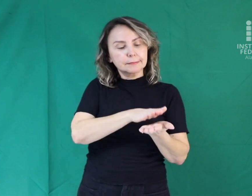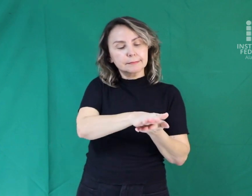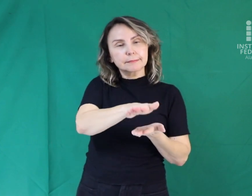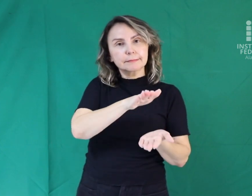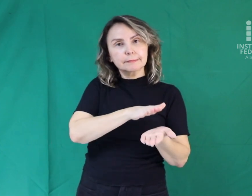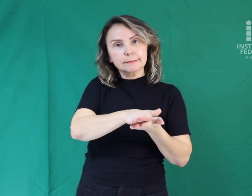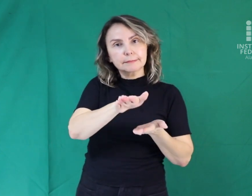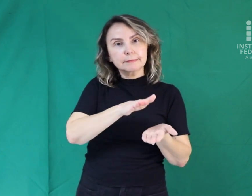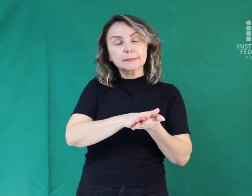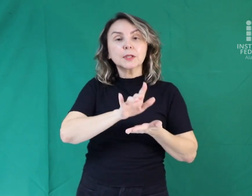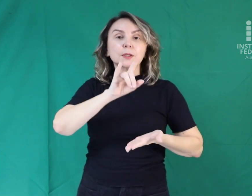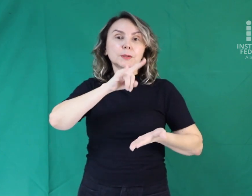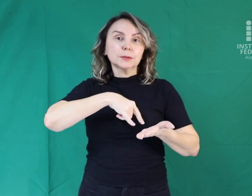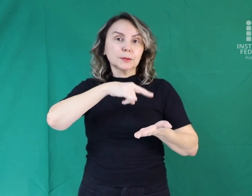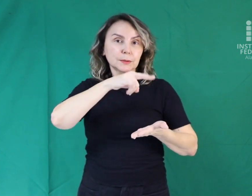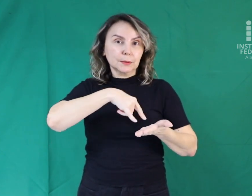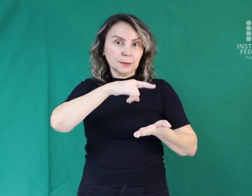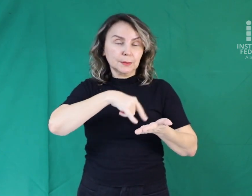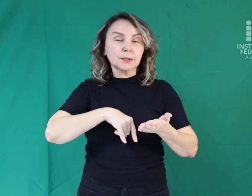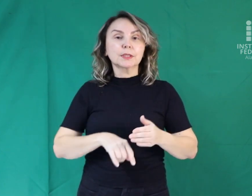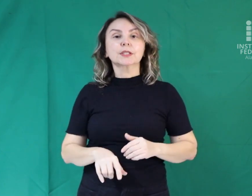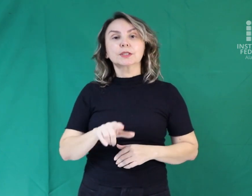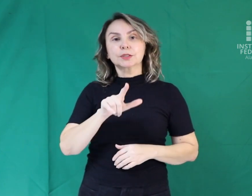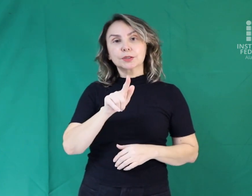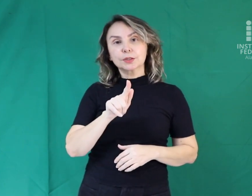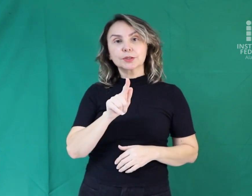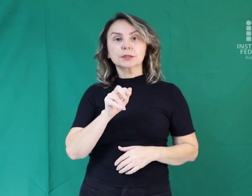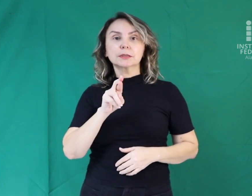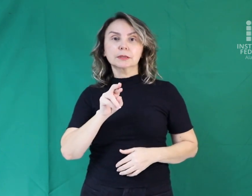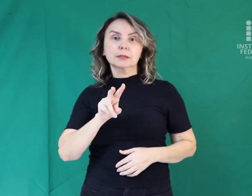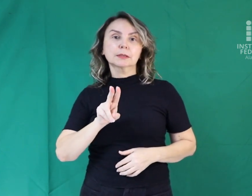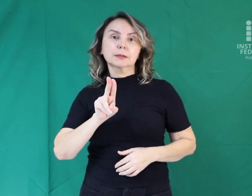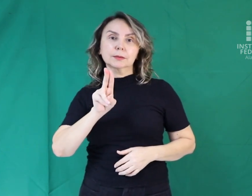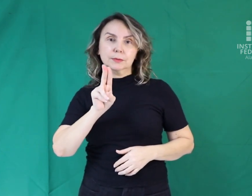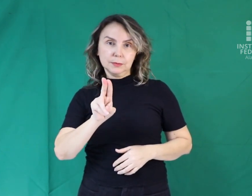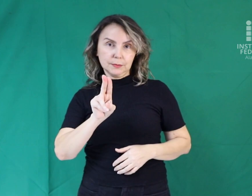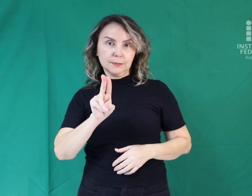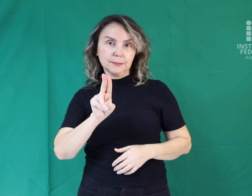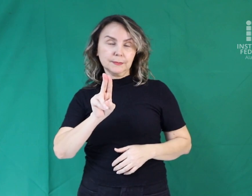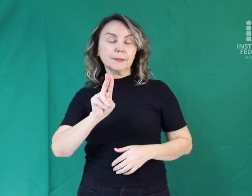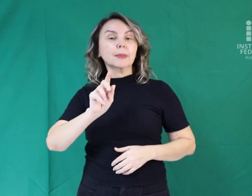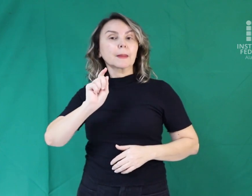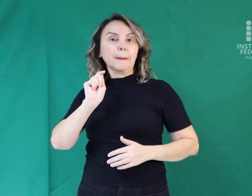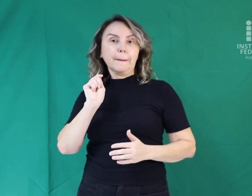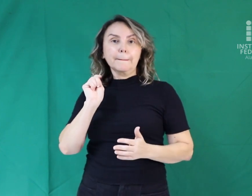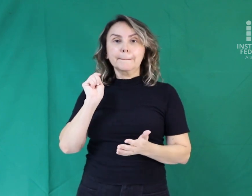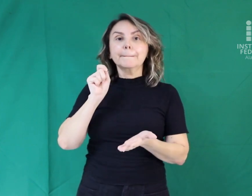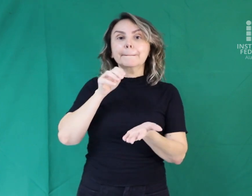a guia de recolhimento da União, no valor de R$ 50,00,